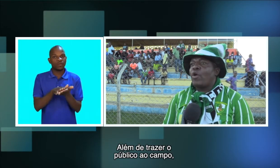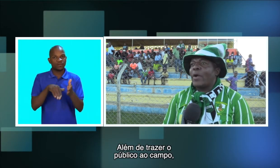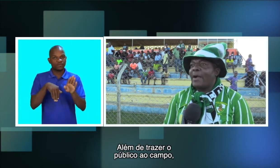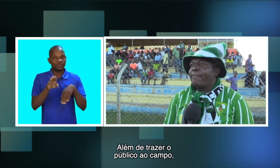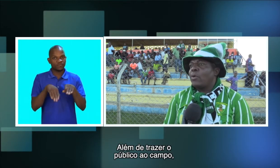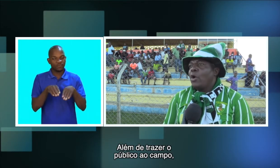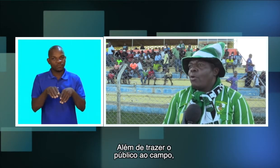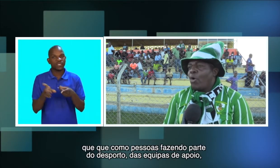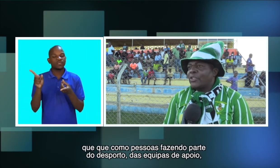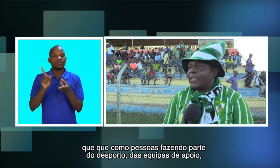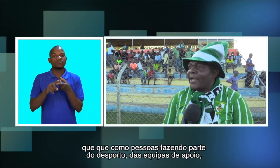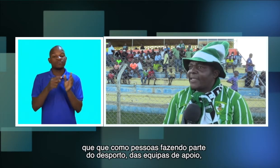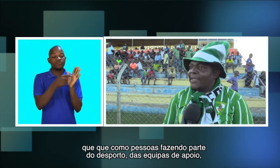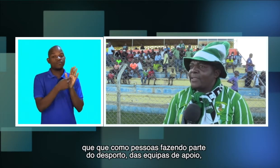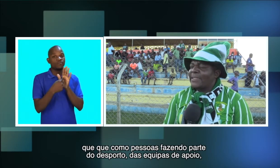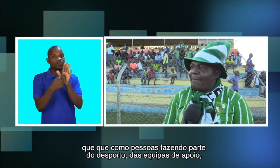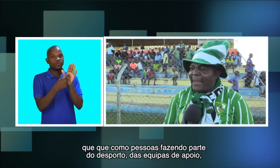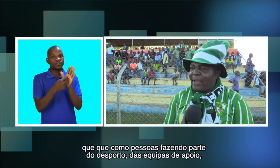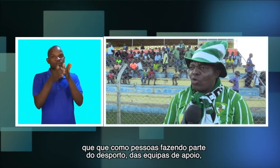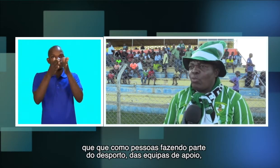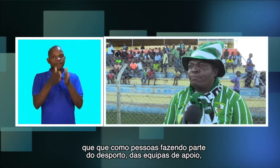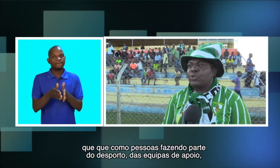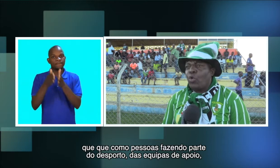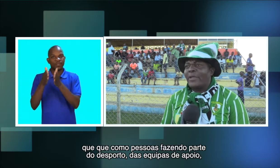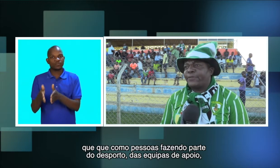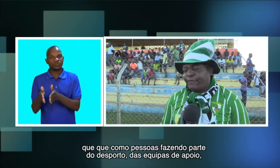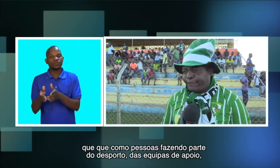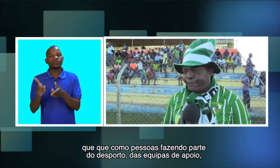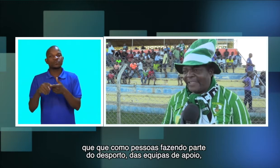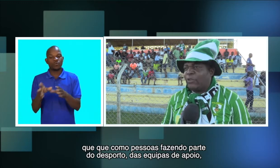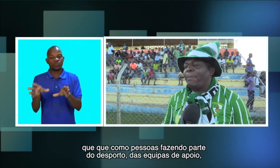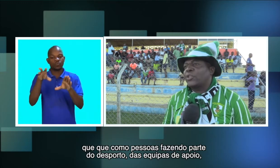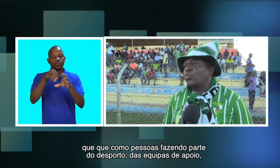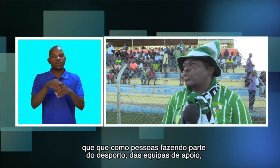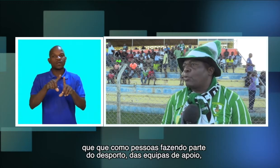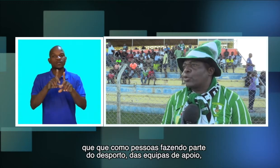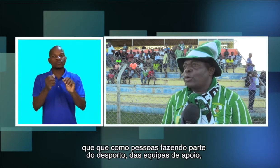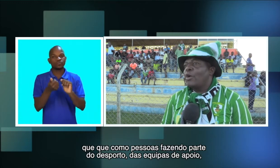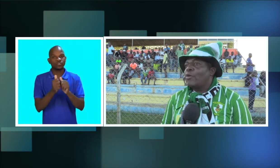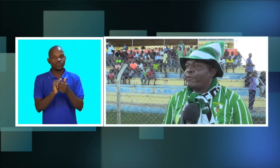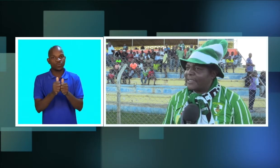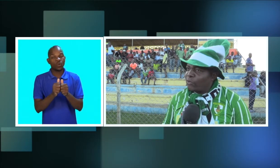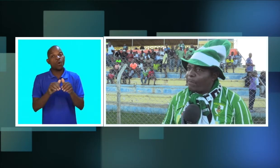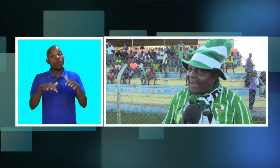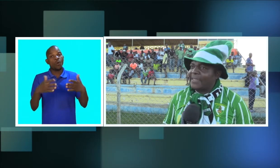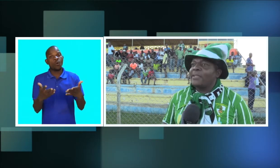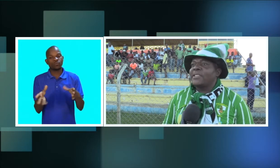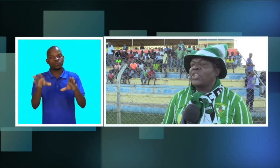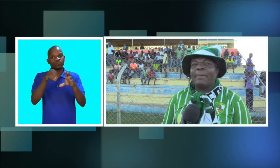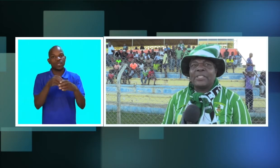ao campo, mostra que também como pessoas fazendo parte do desporto, ou fazendo parte das equipas